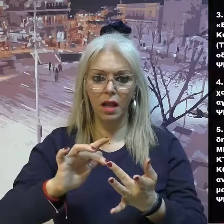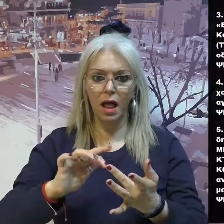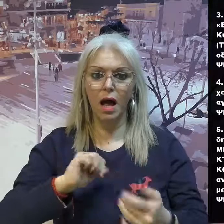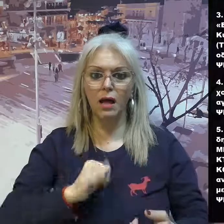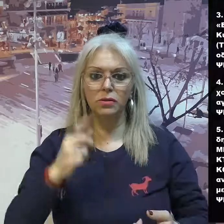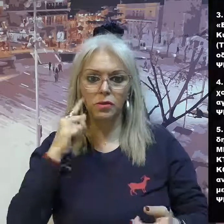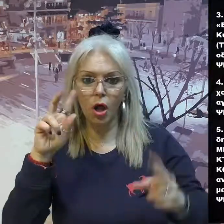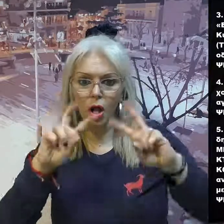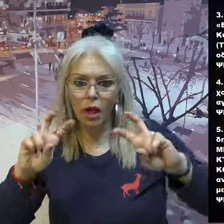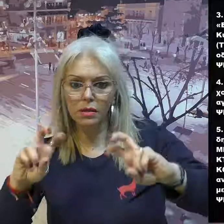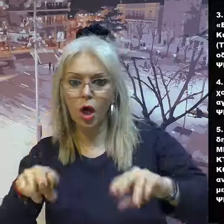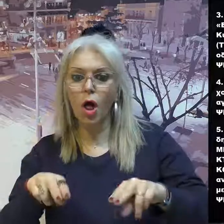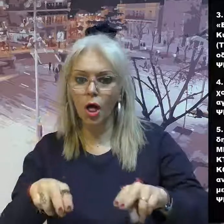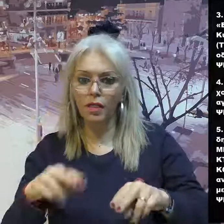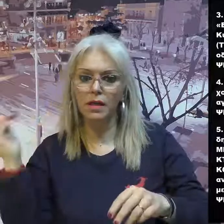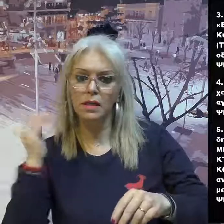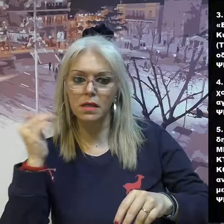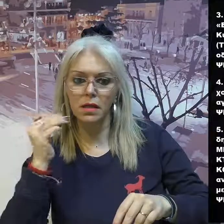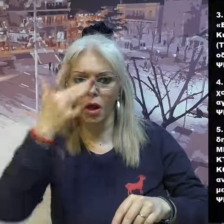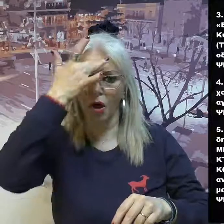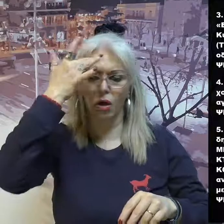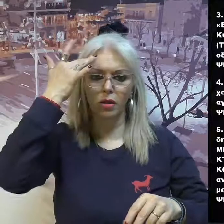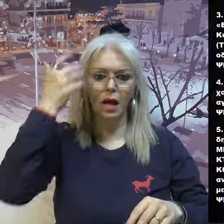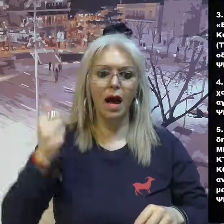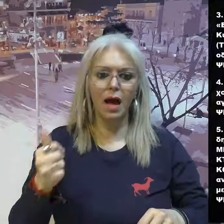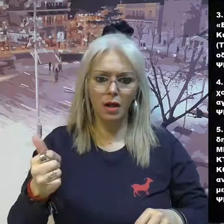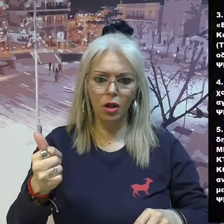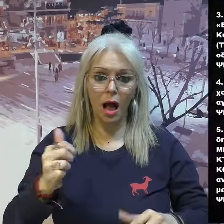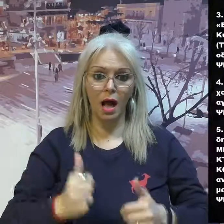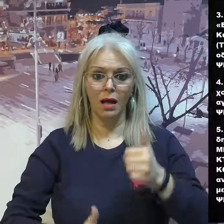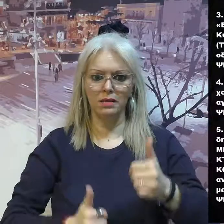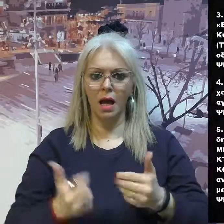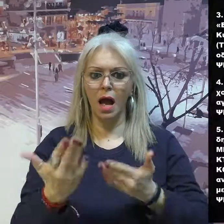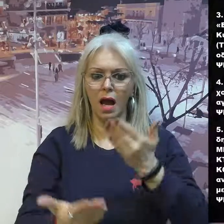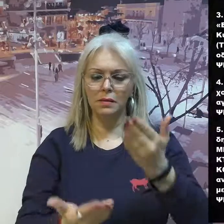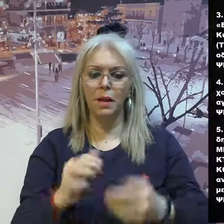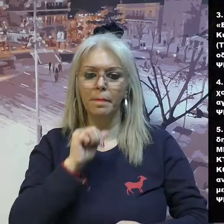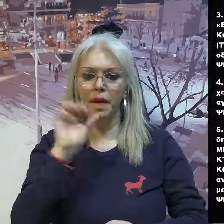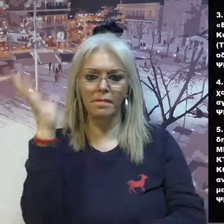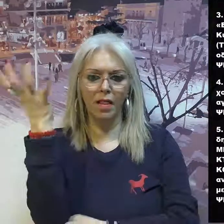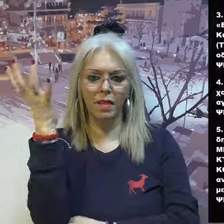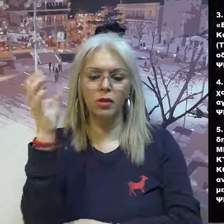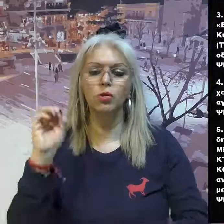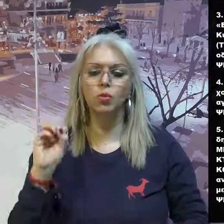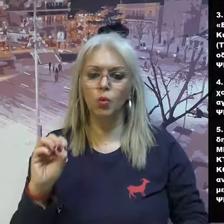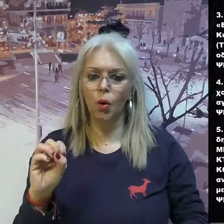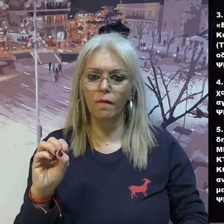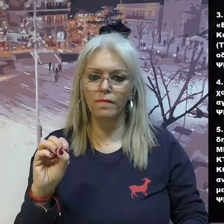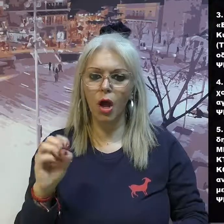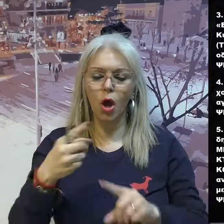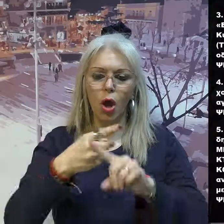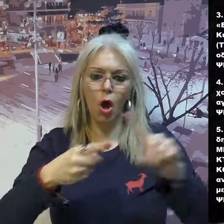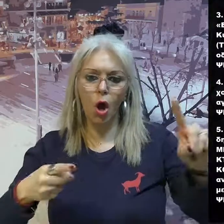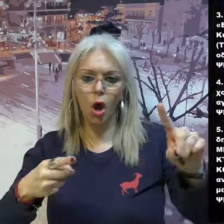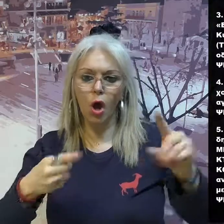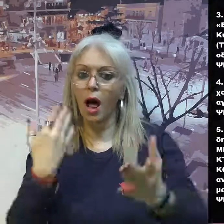ταχύτητας οντού Κοζάνης, Αργίλου. Ψηφίστηκε ομόφωνα. 4. Εξέταση αίτησης μαυρωμάτης σοφίας για χορήγηση άδειας εισόδου